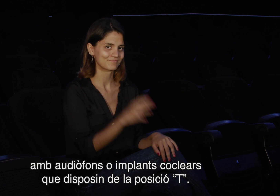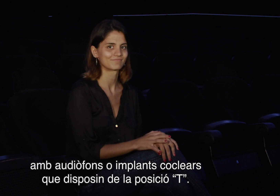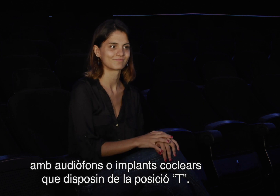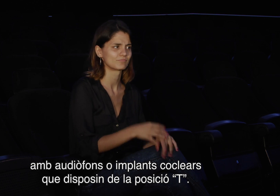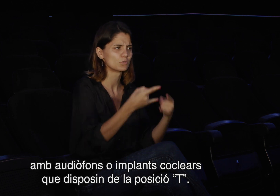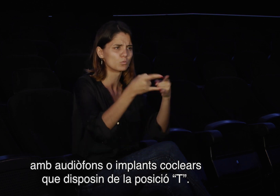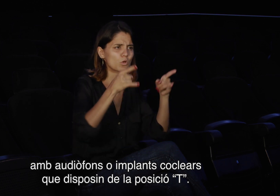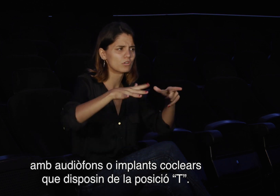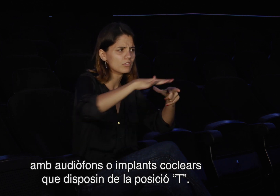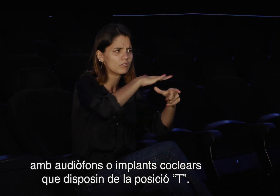disposin de la posició T.